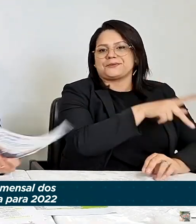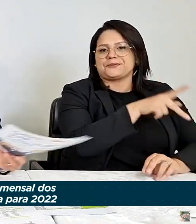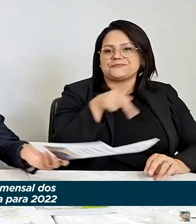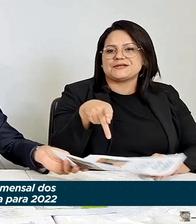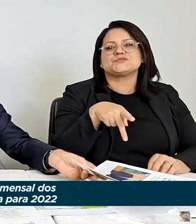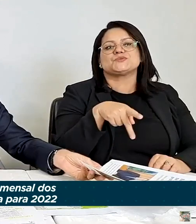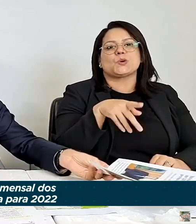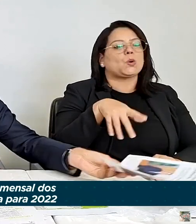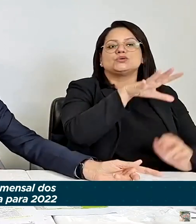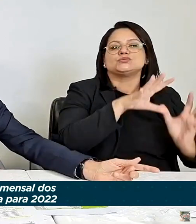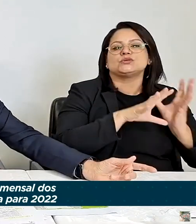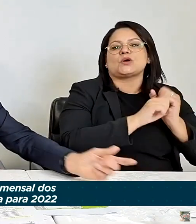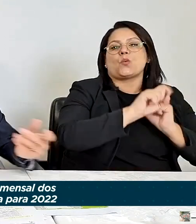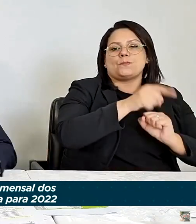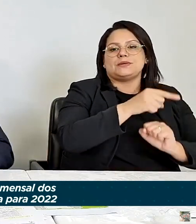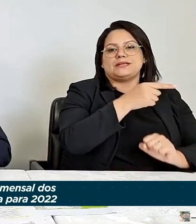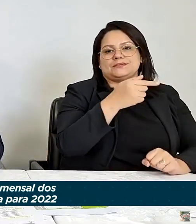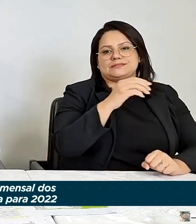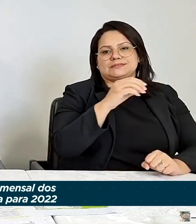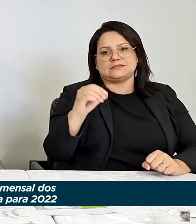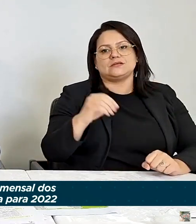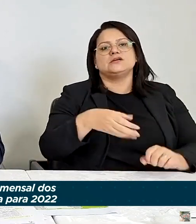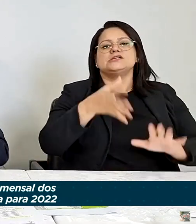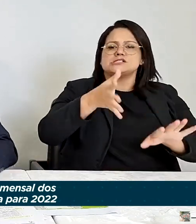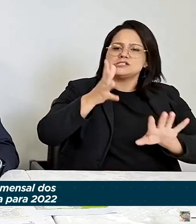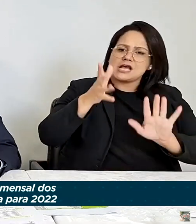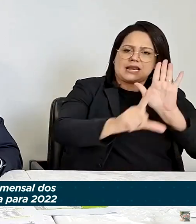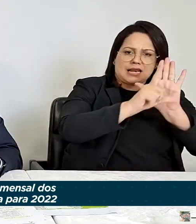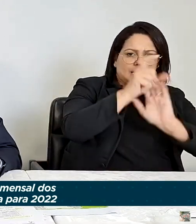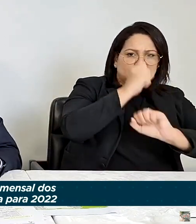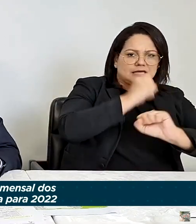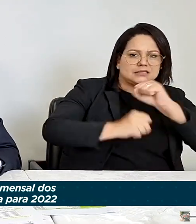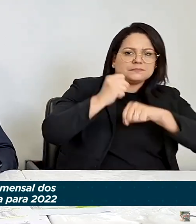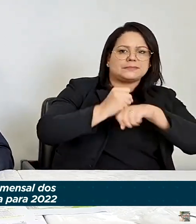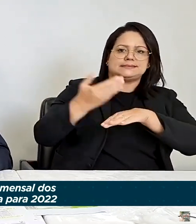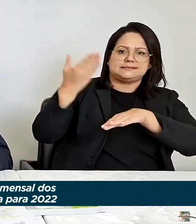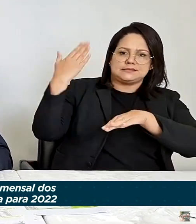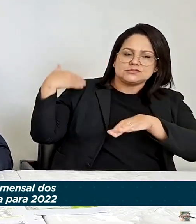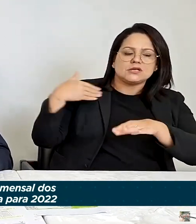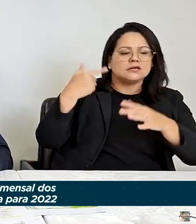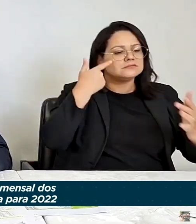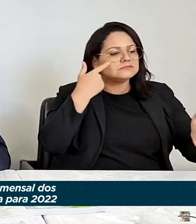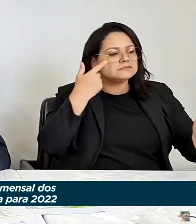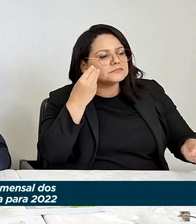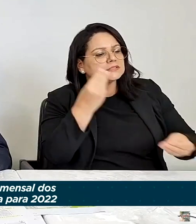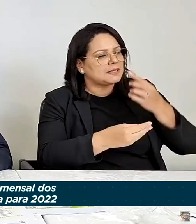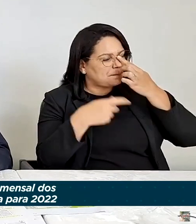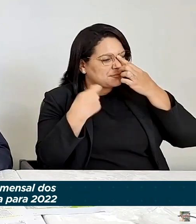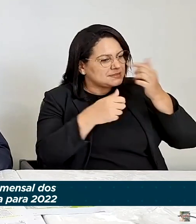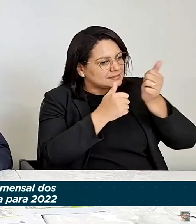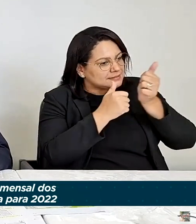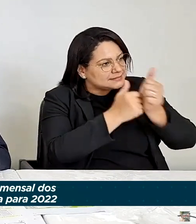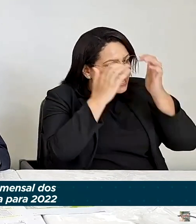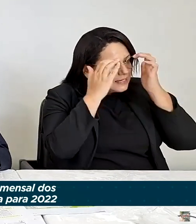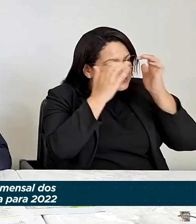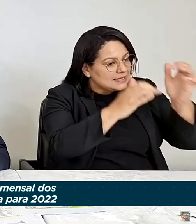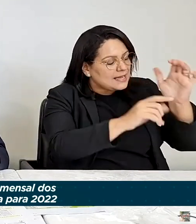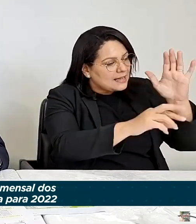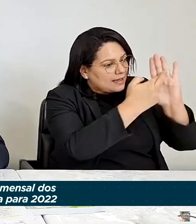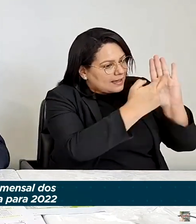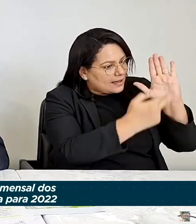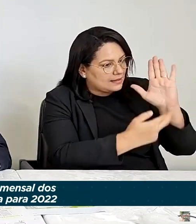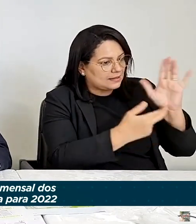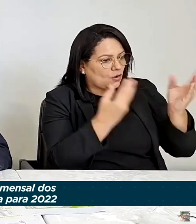milhão e 700 mil professores. Isso já estava definido em lei no passado, que tinha que seguir alguma regra para